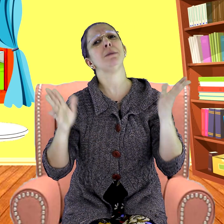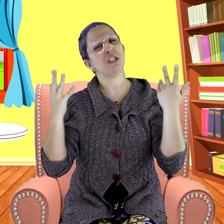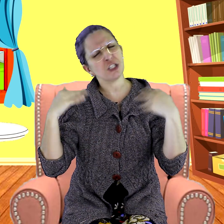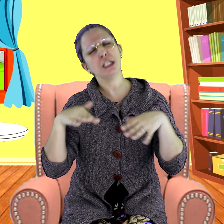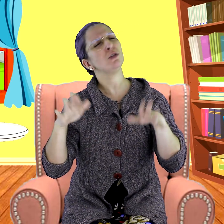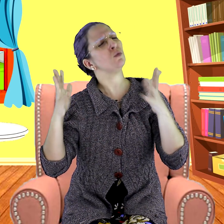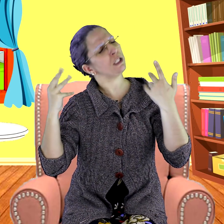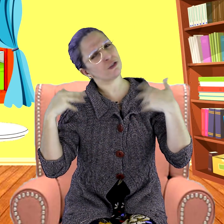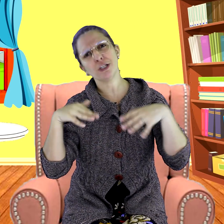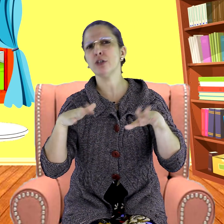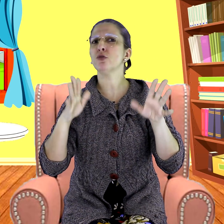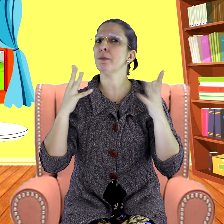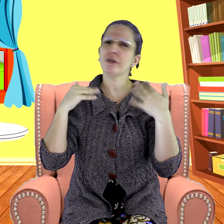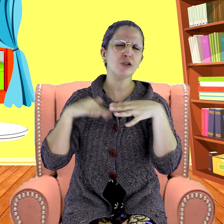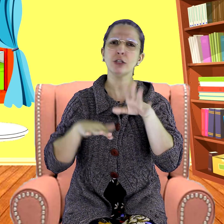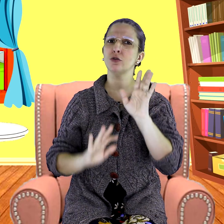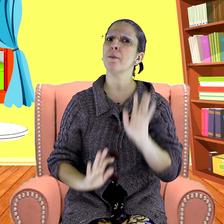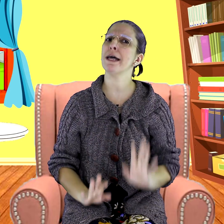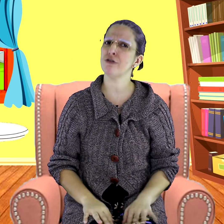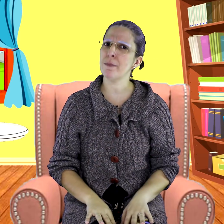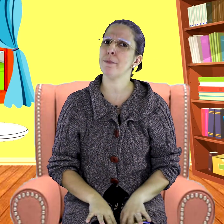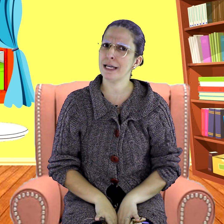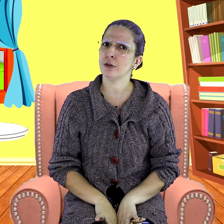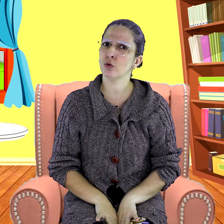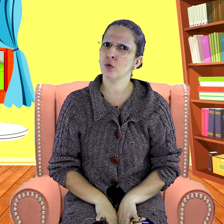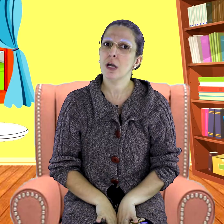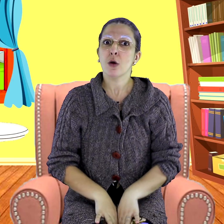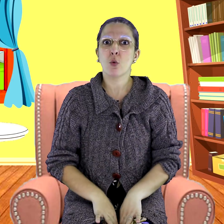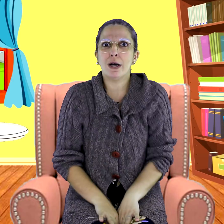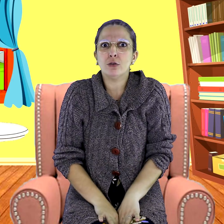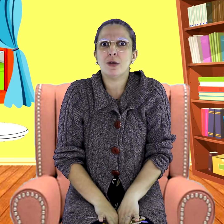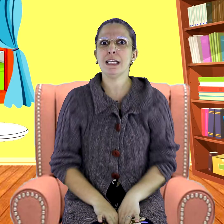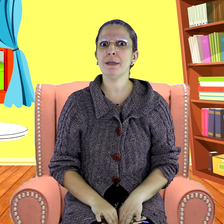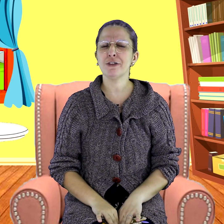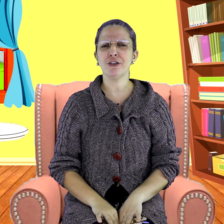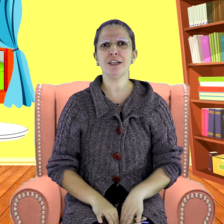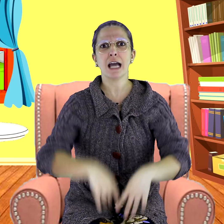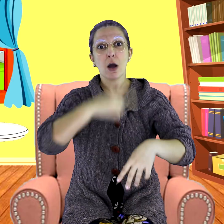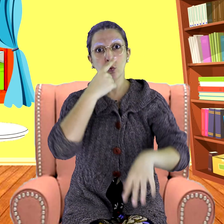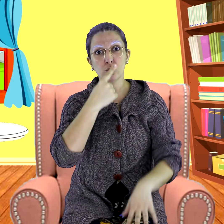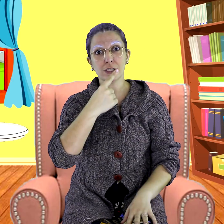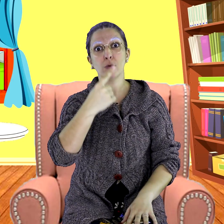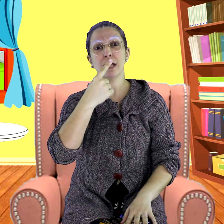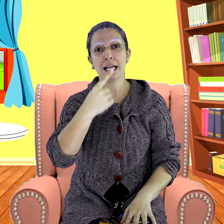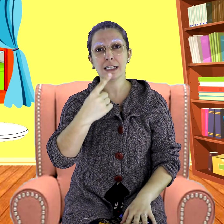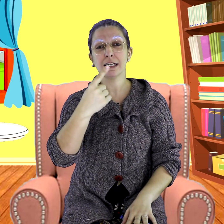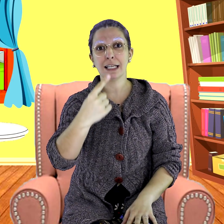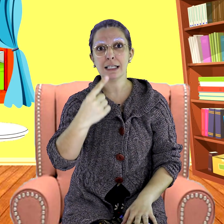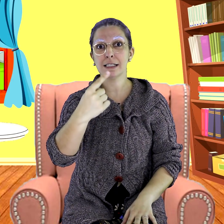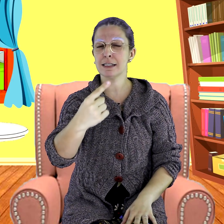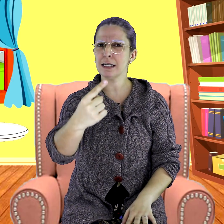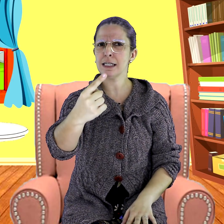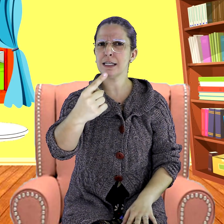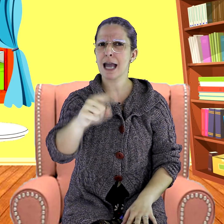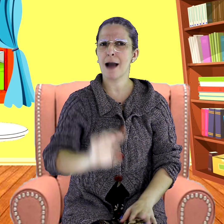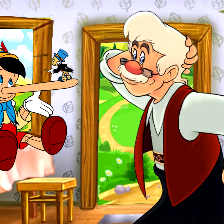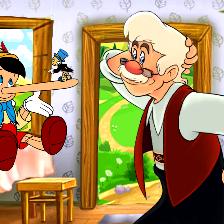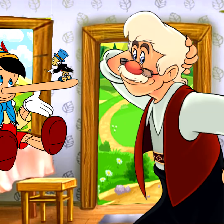mentindo, mentindo, mentindo para Gepetto. Quando ele mentia, o seu nariz crescia. O